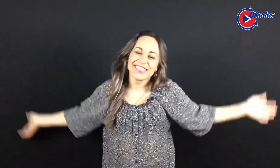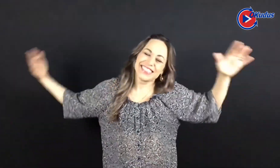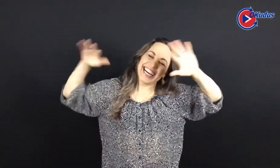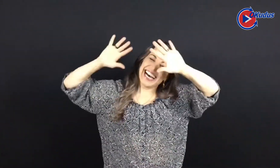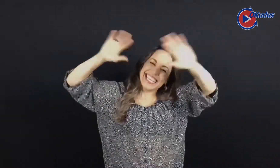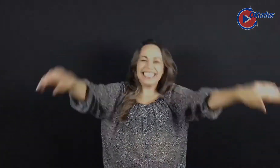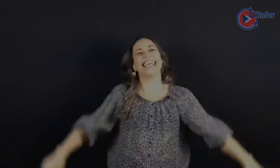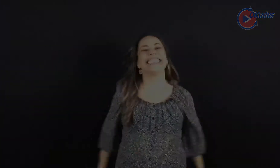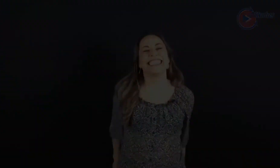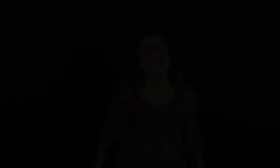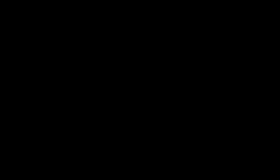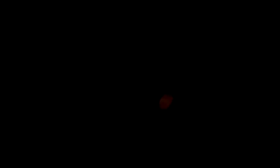Bye!